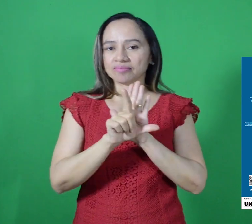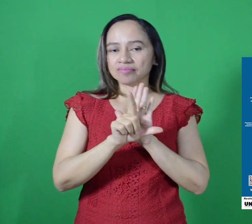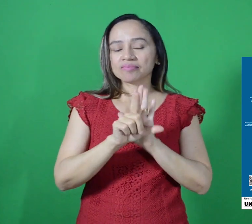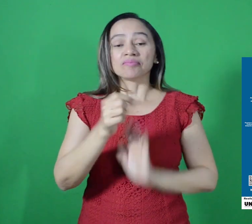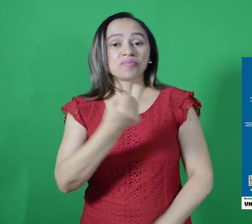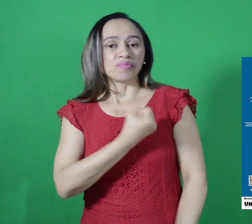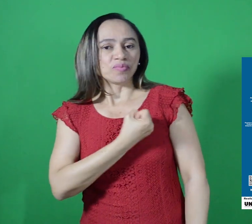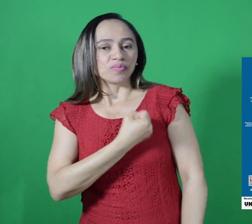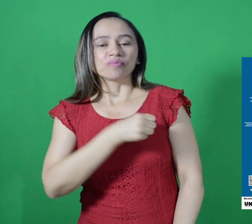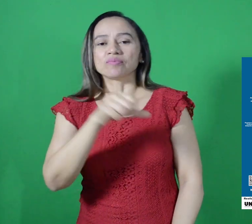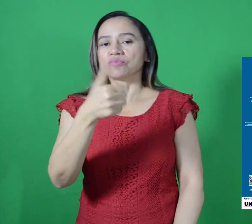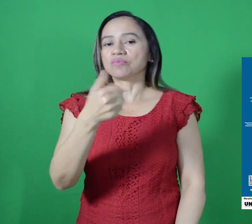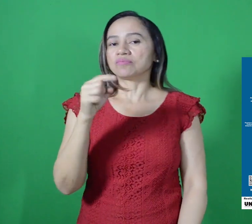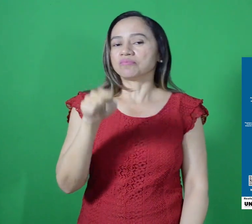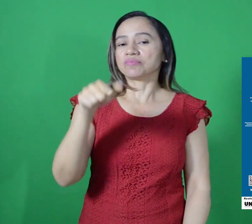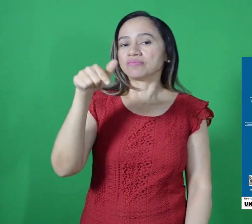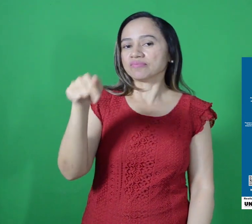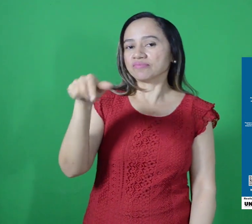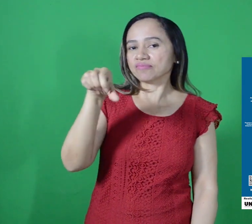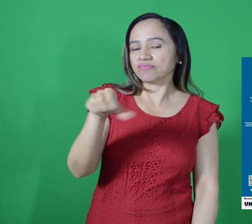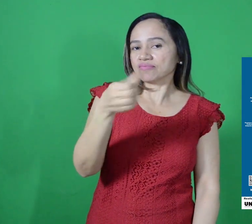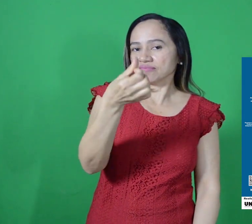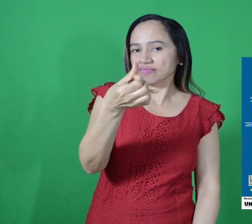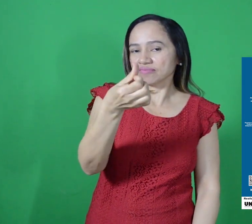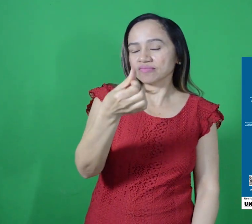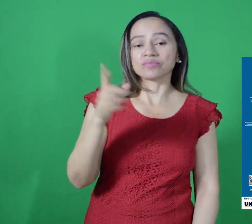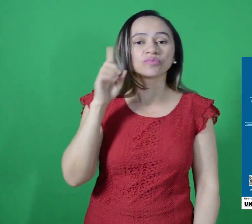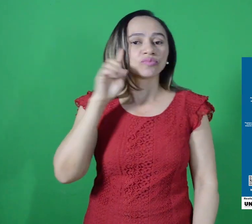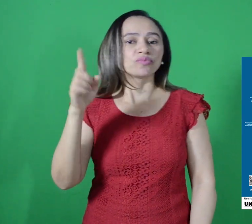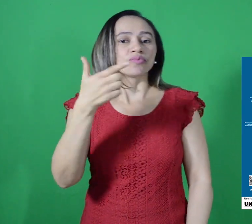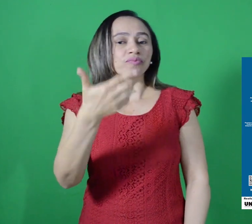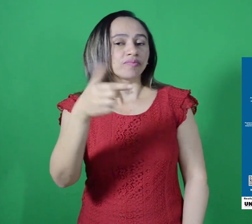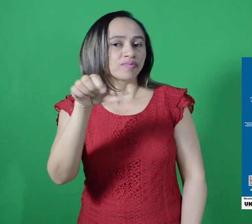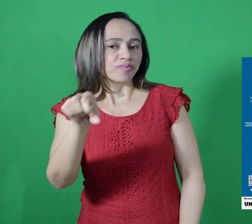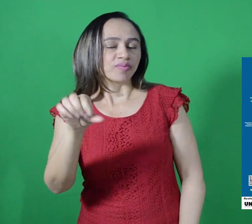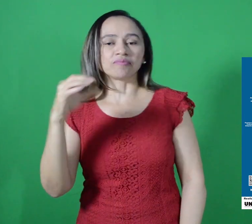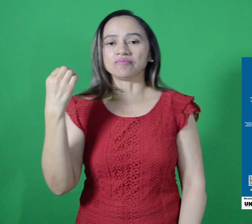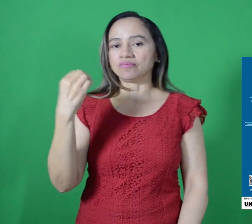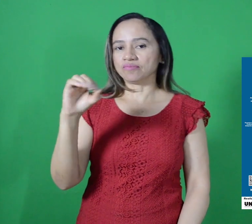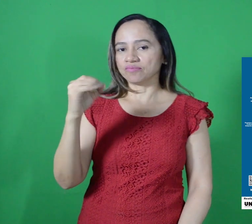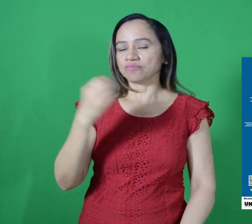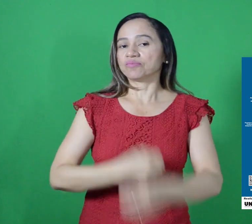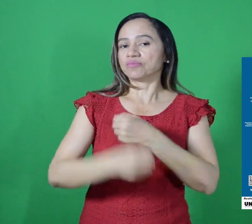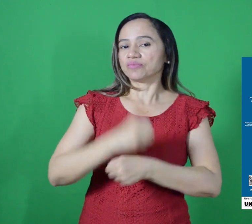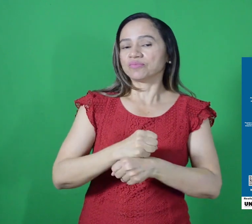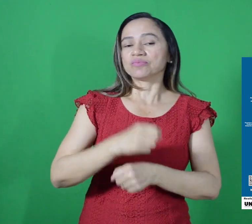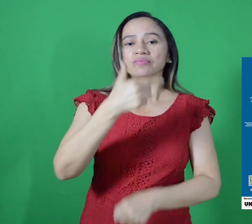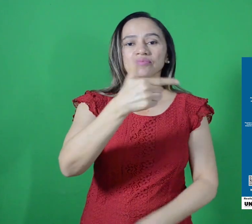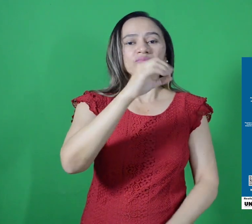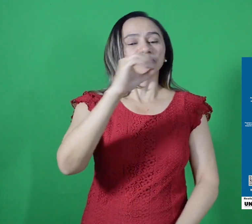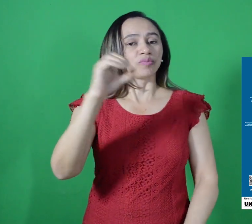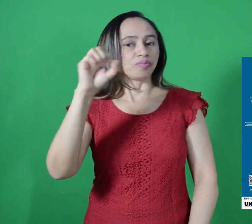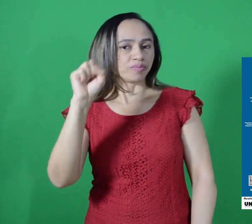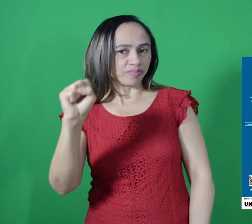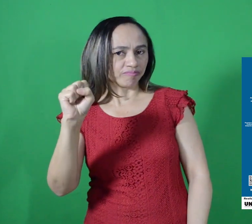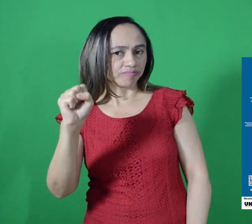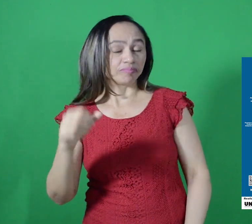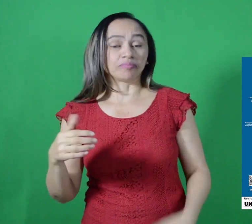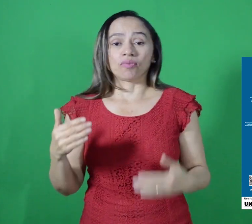o Dia Nacional dos Surdos por meio da lei de número 11.796, de 29 de outubro